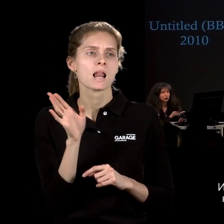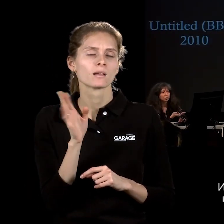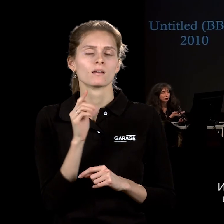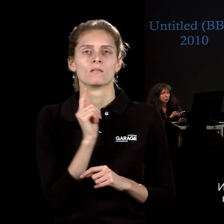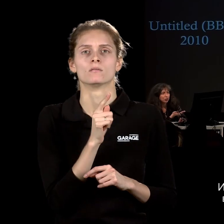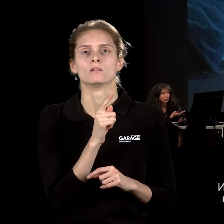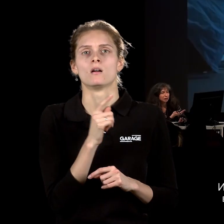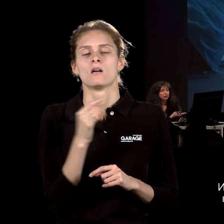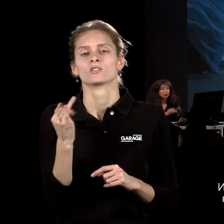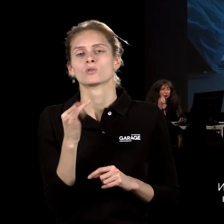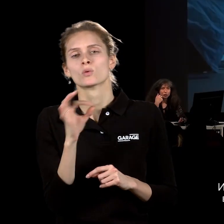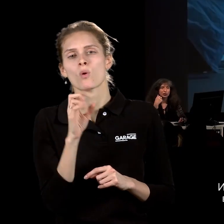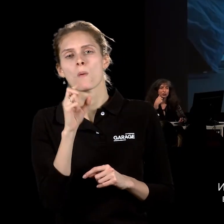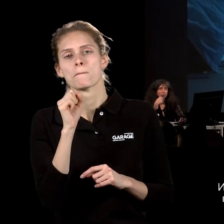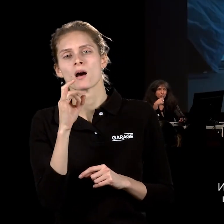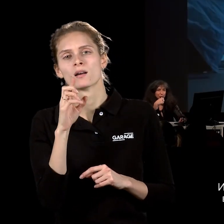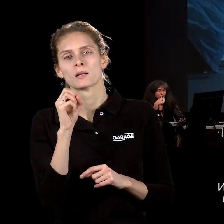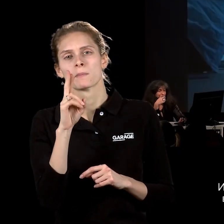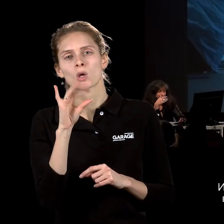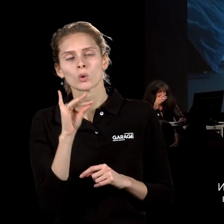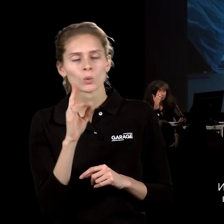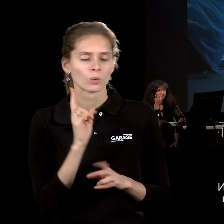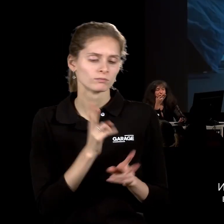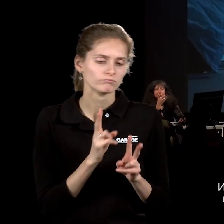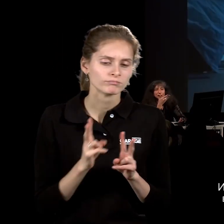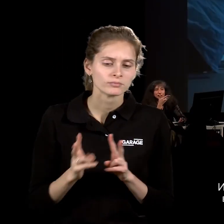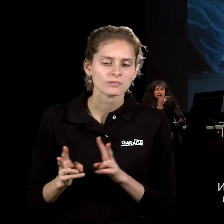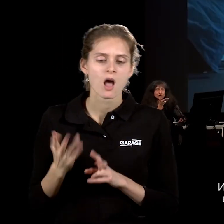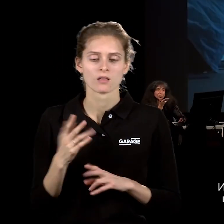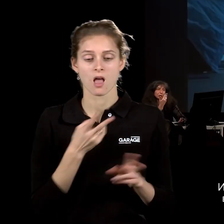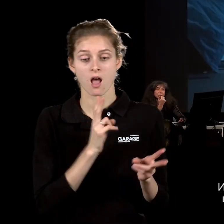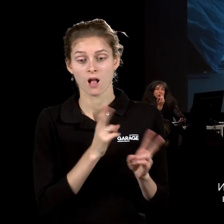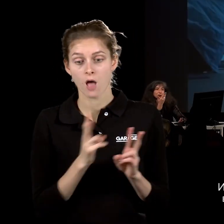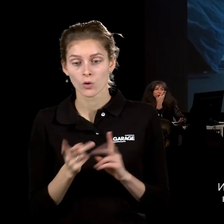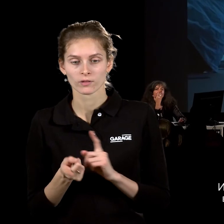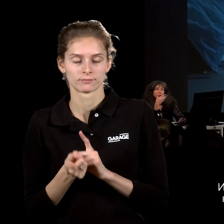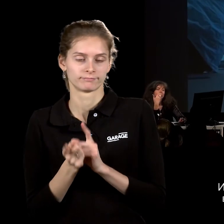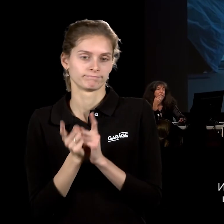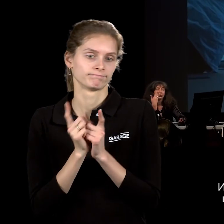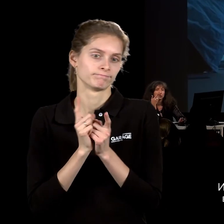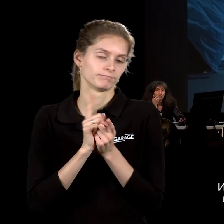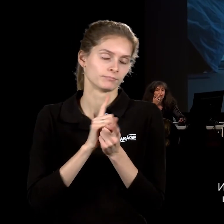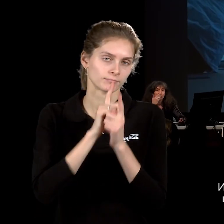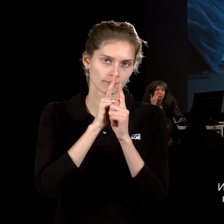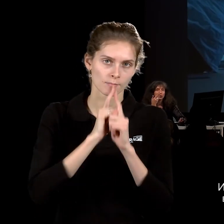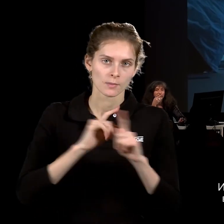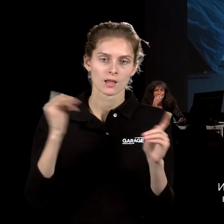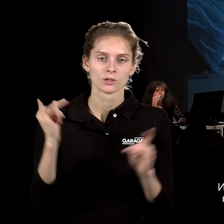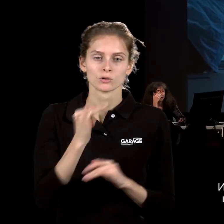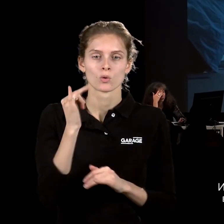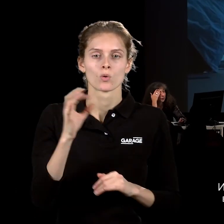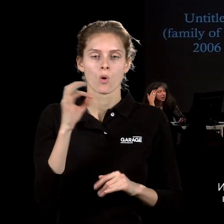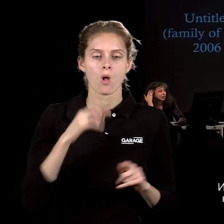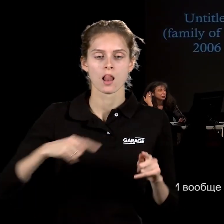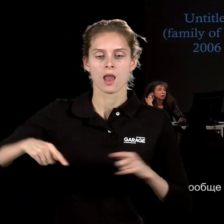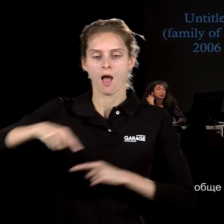История с барбекю, когда готовка на этом барбекю превращается в такую странную историю в лабиринте